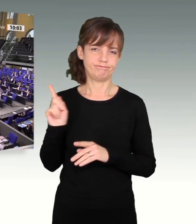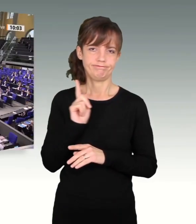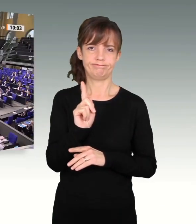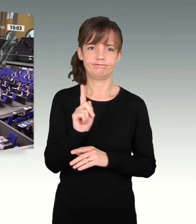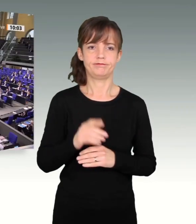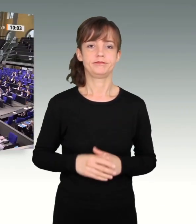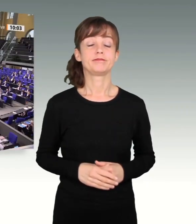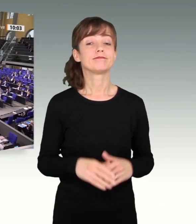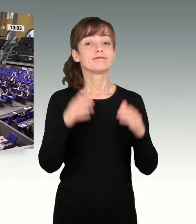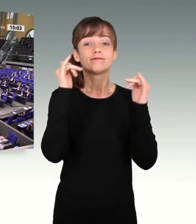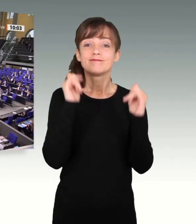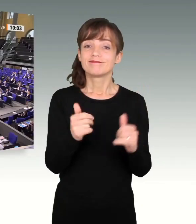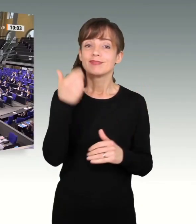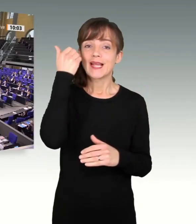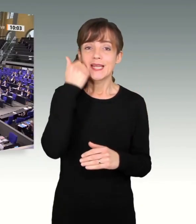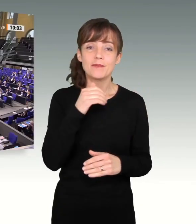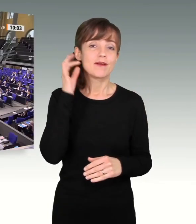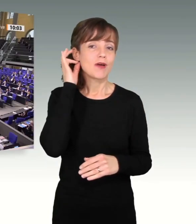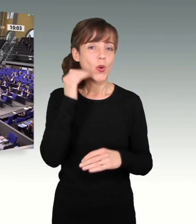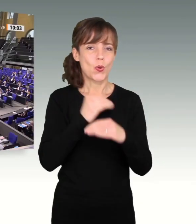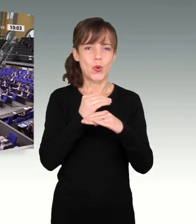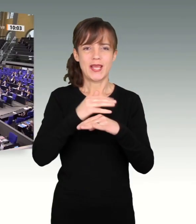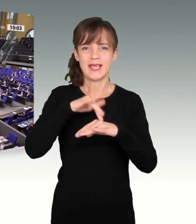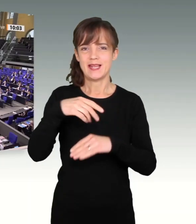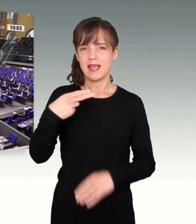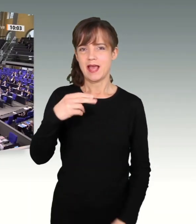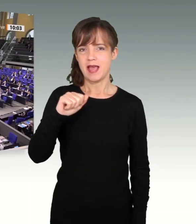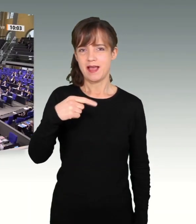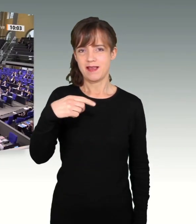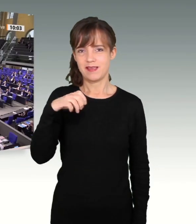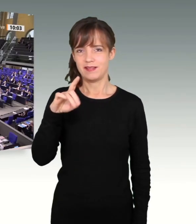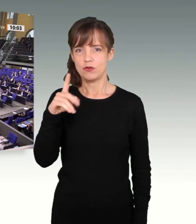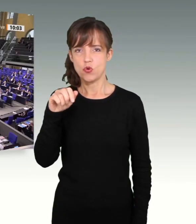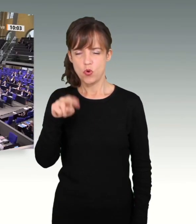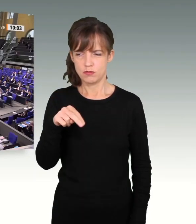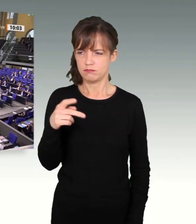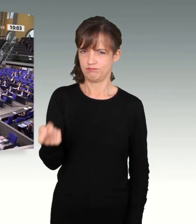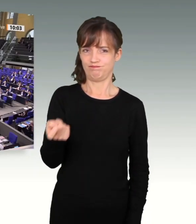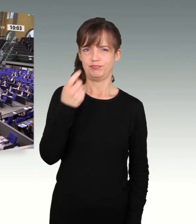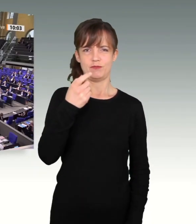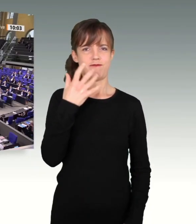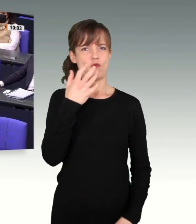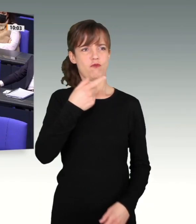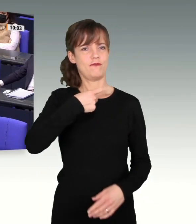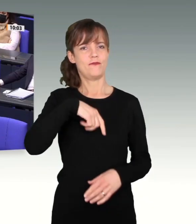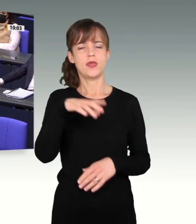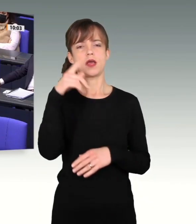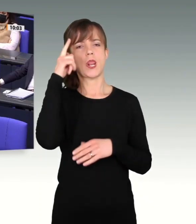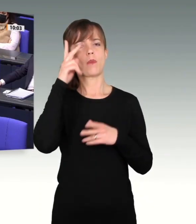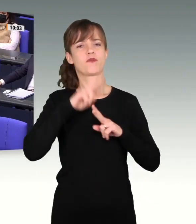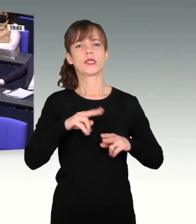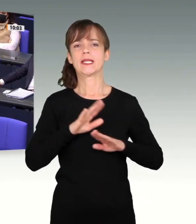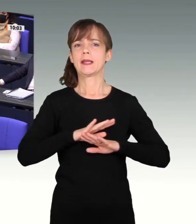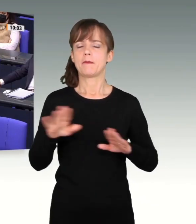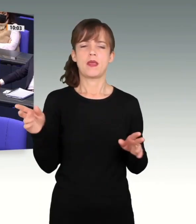Ja, liebe Frau Kollegin Hagedorn, Sie haben gesagt, wir wären inkonsequent und unglaubwürdig in unserer Position.